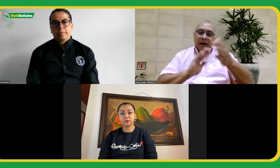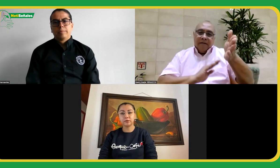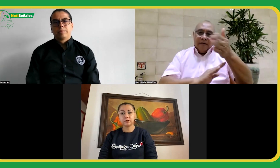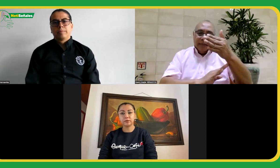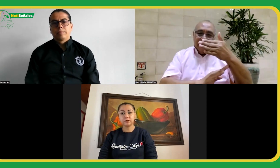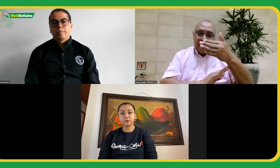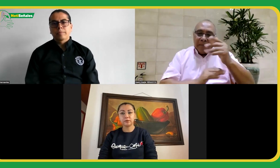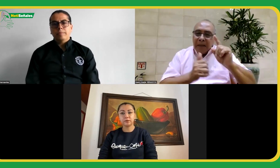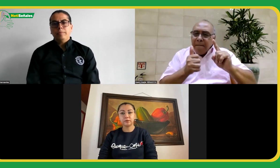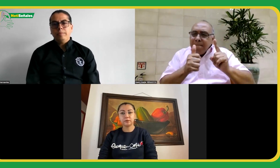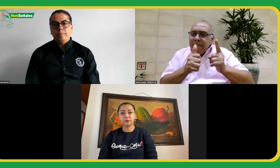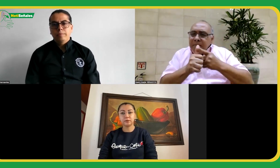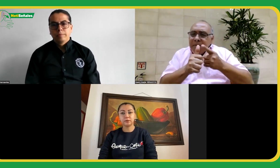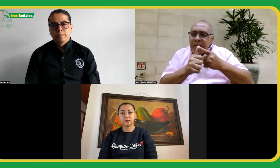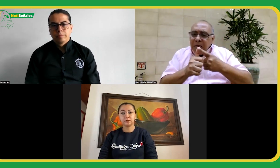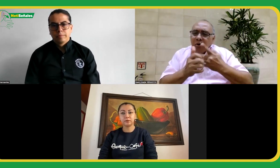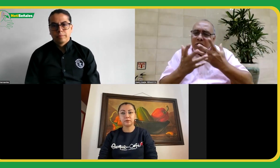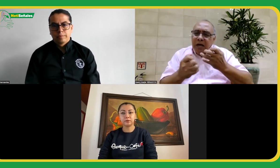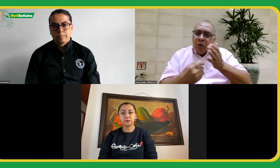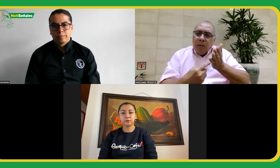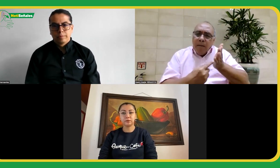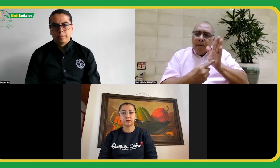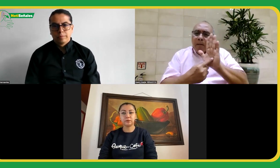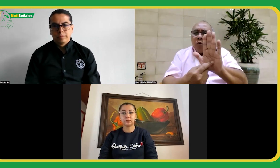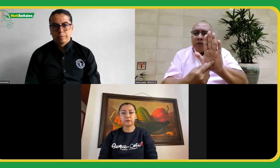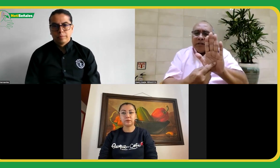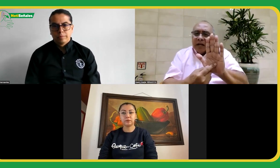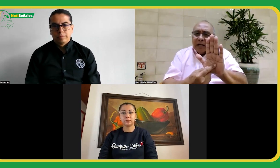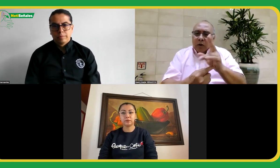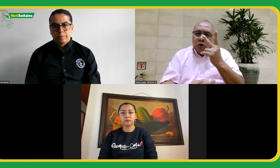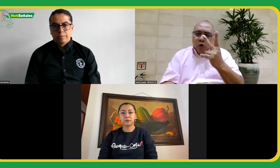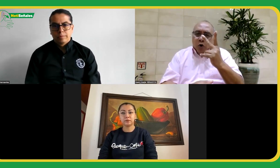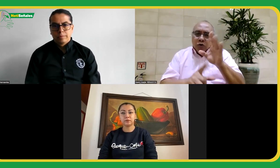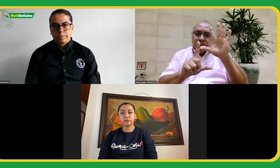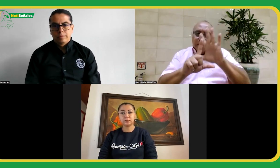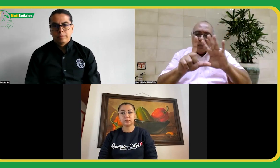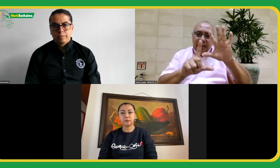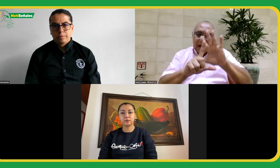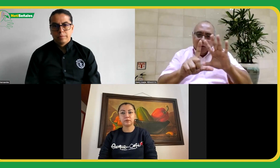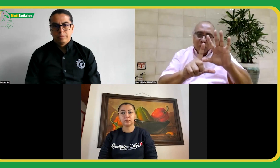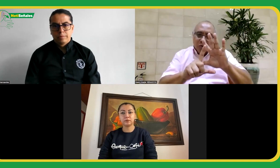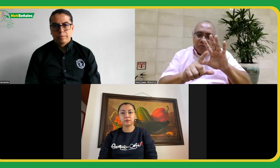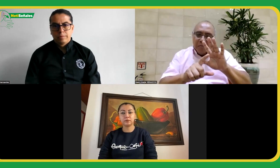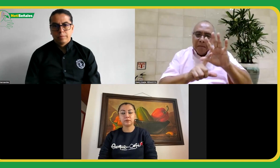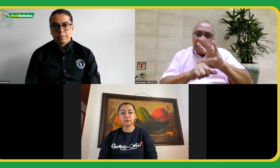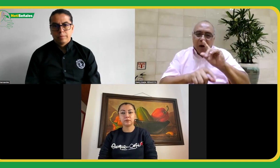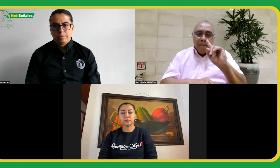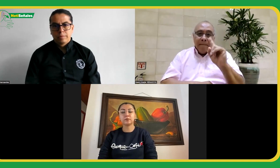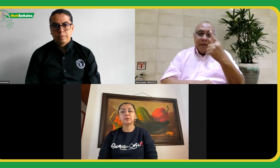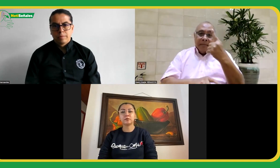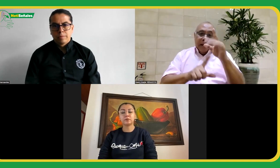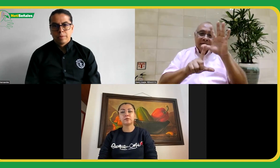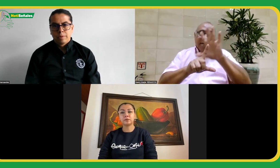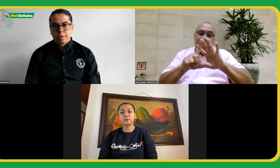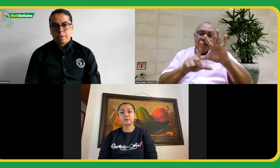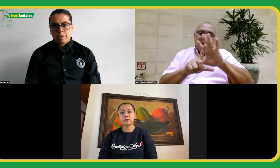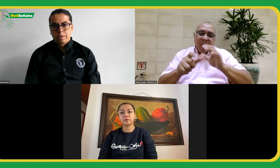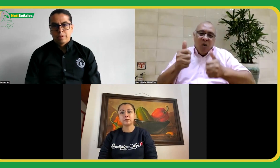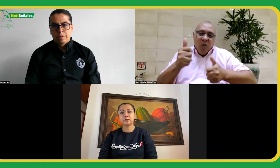claridades sobre lo que significa esta bandera. Pero primero me gustaría mostrar dos videos. El primer video,